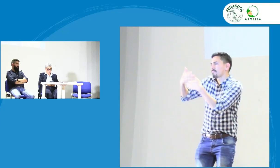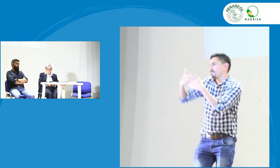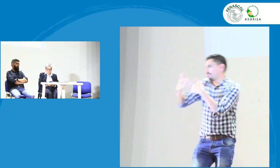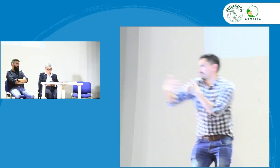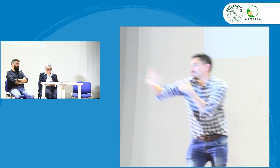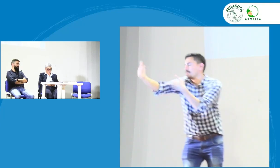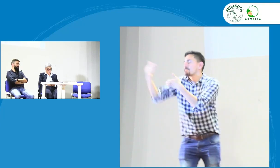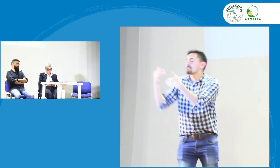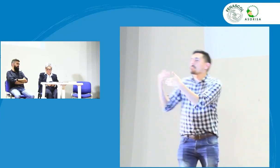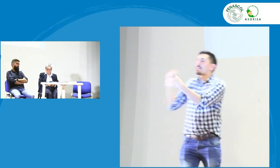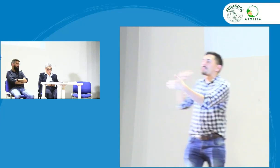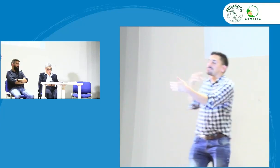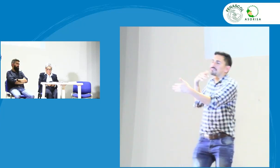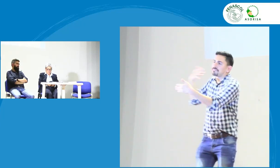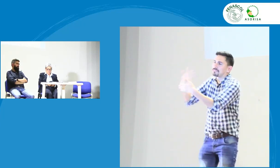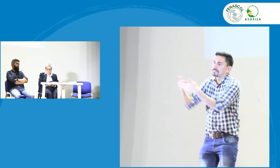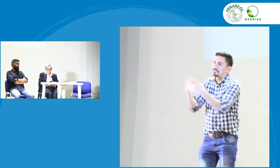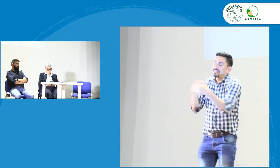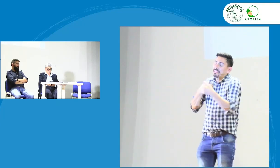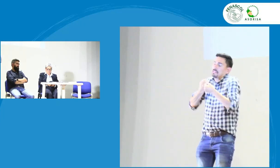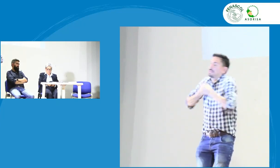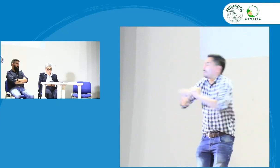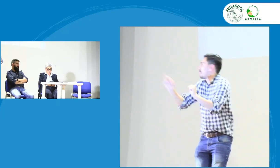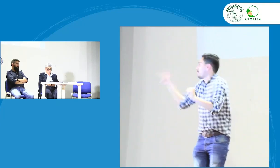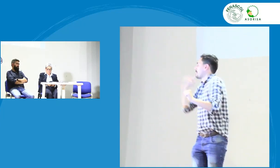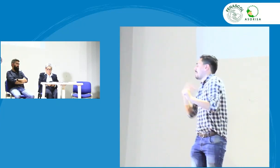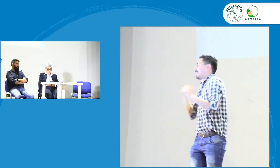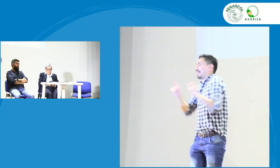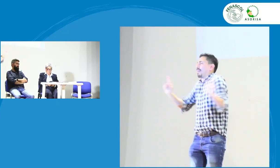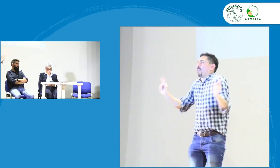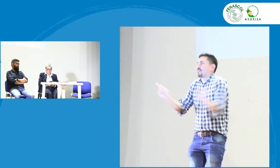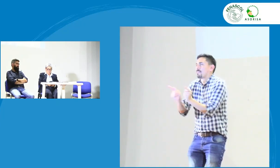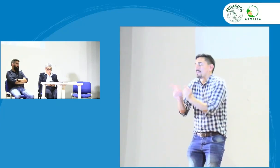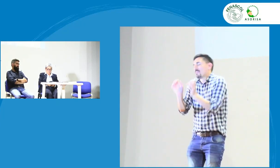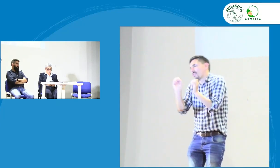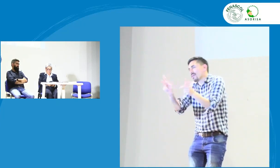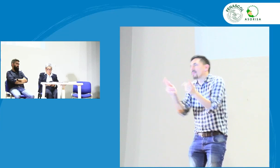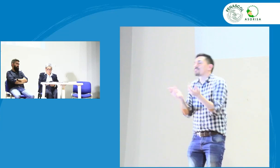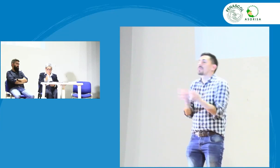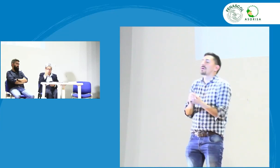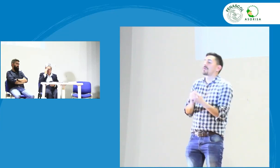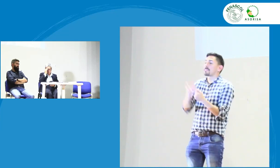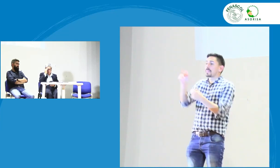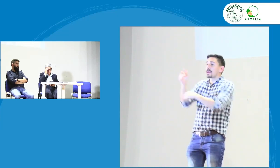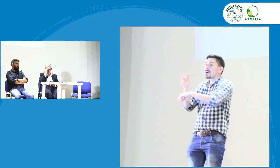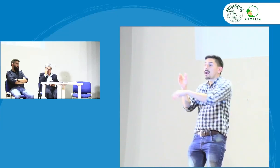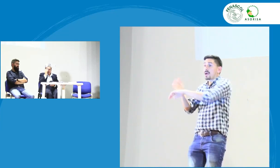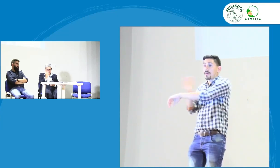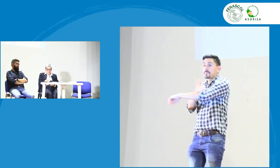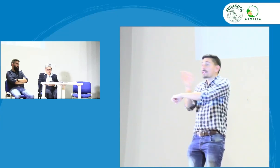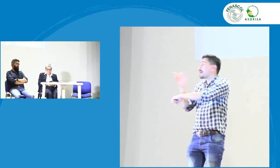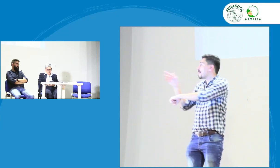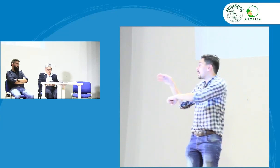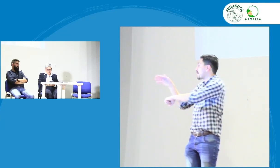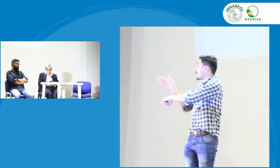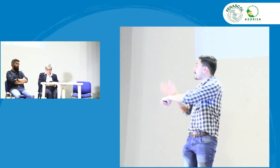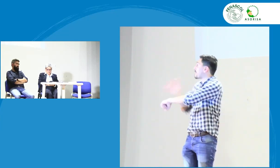y pues de lo que ha sucedido anteriormente y lo que puede suceder para concluir obviamente es que